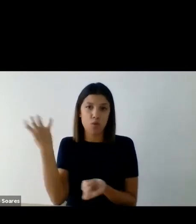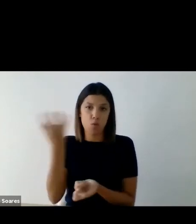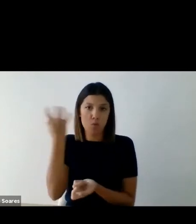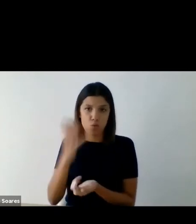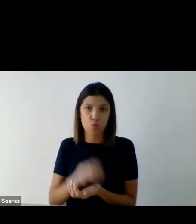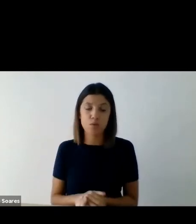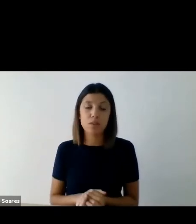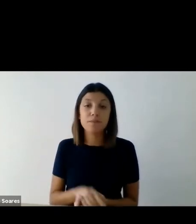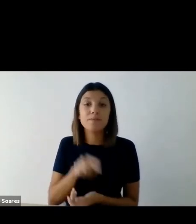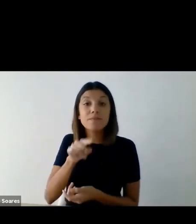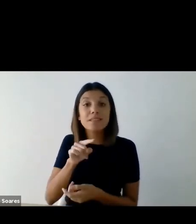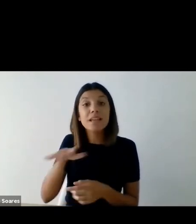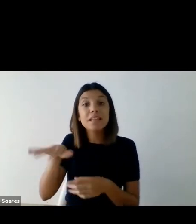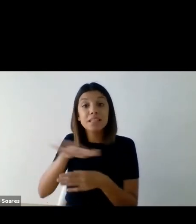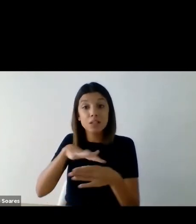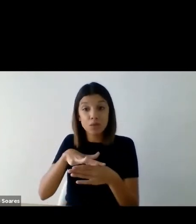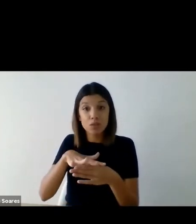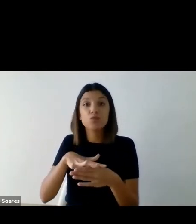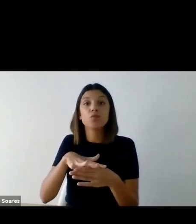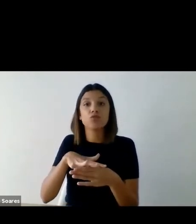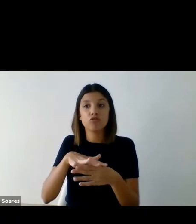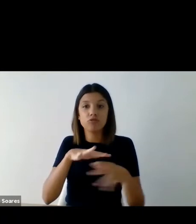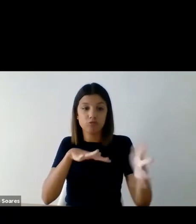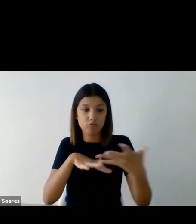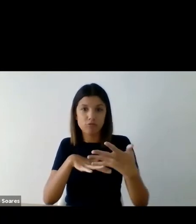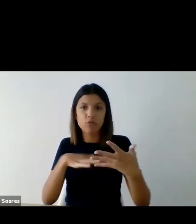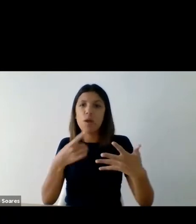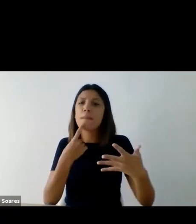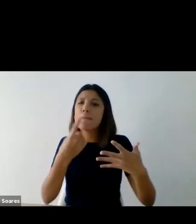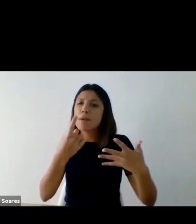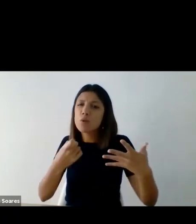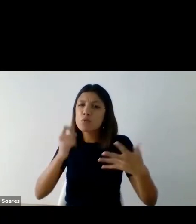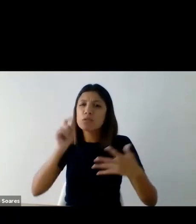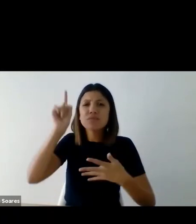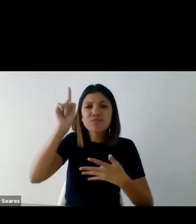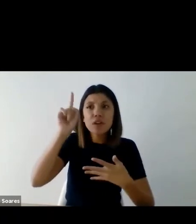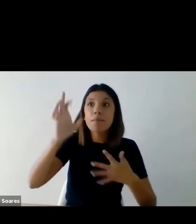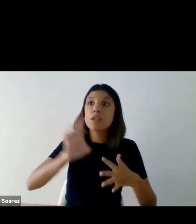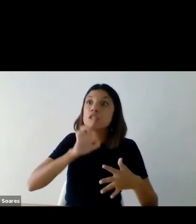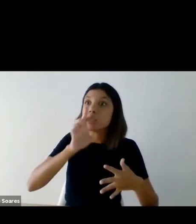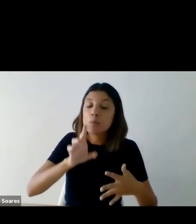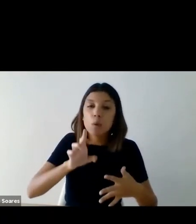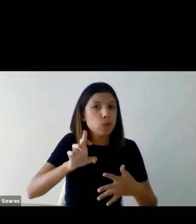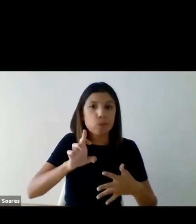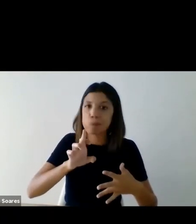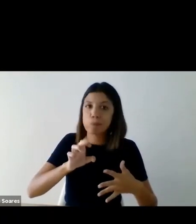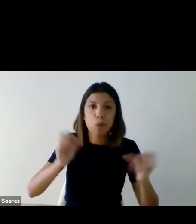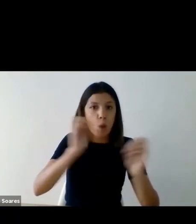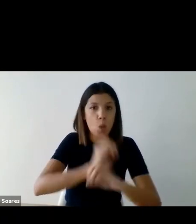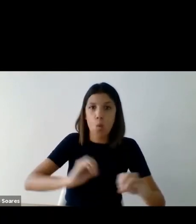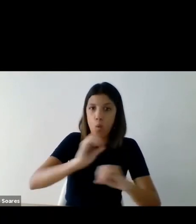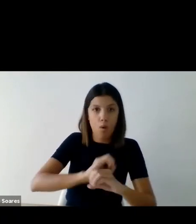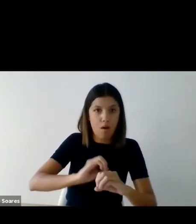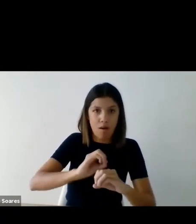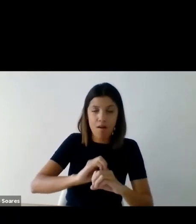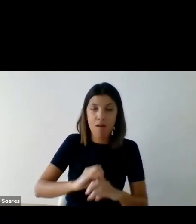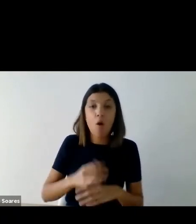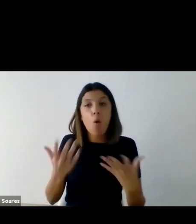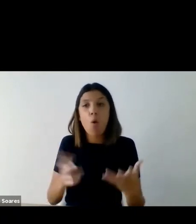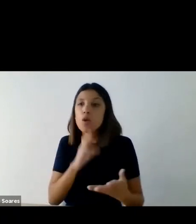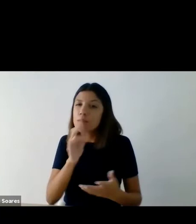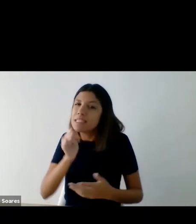Nestas ocasiões foram levantadas questões para as quais não havia respostas imediatas ou respostas